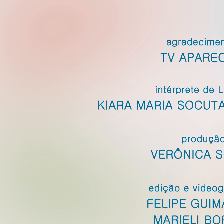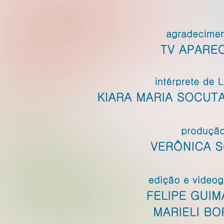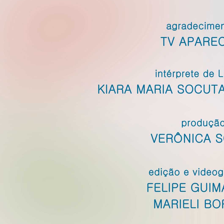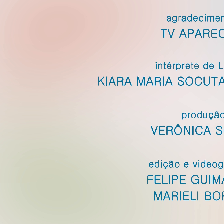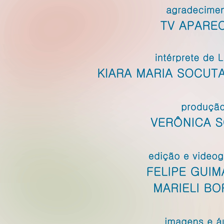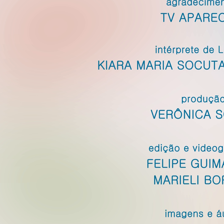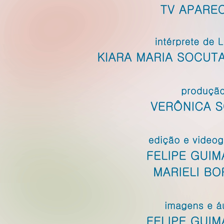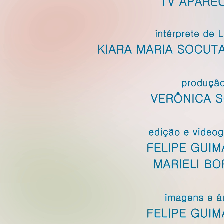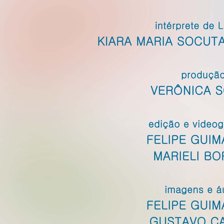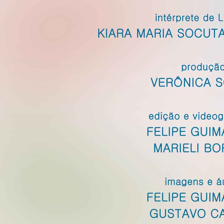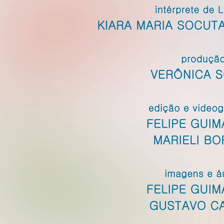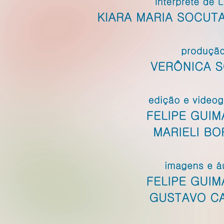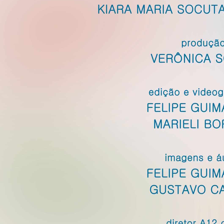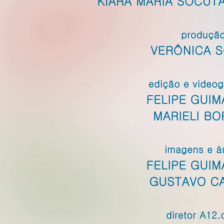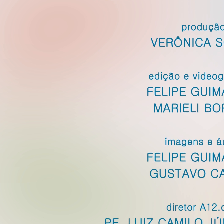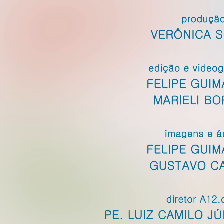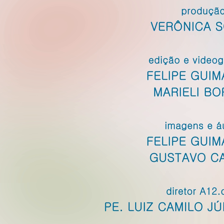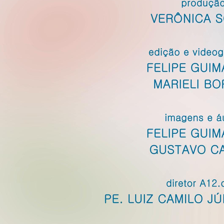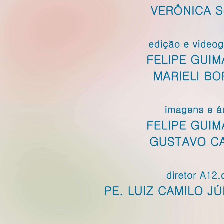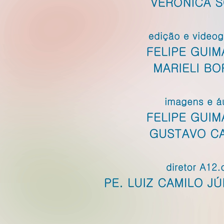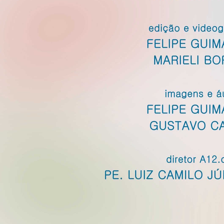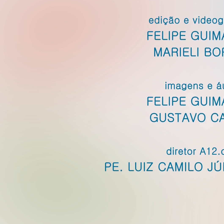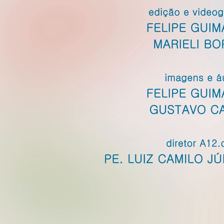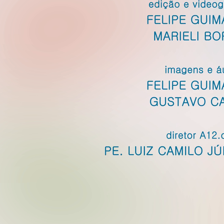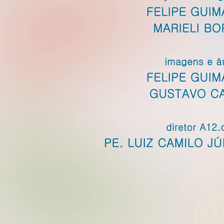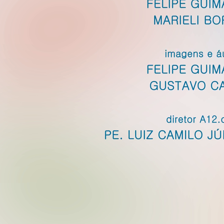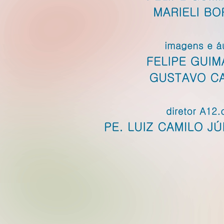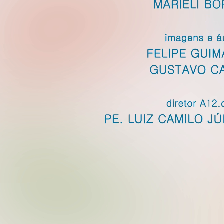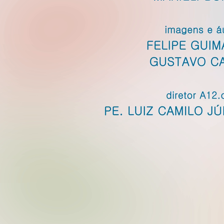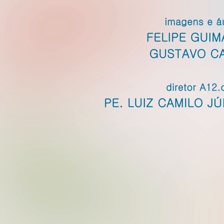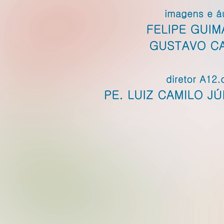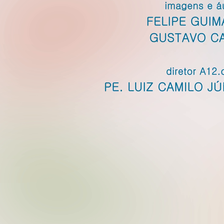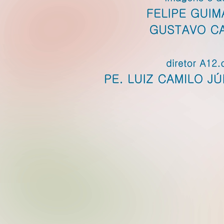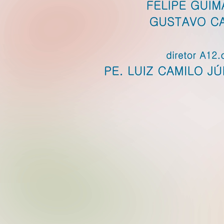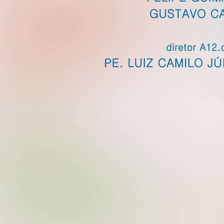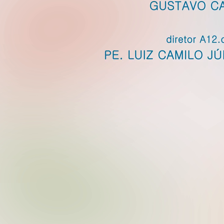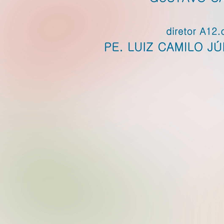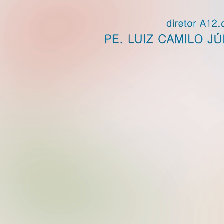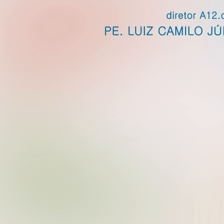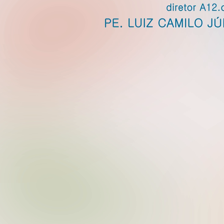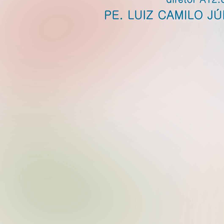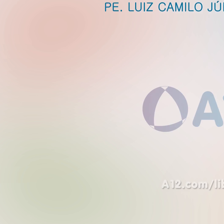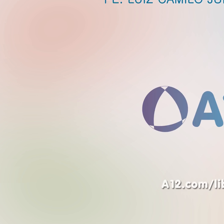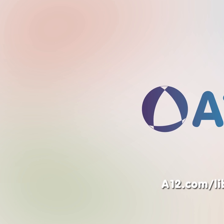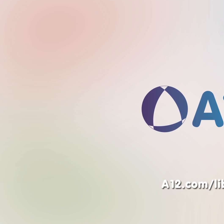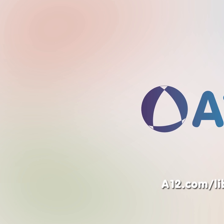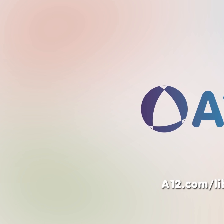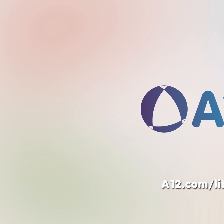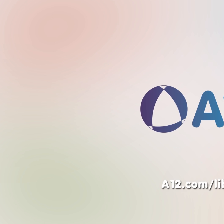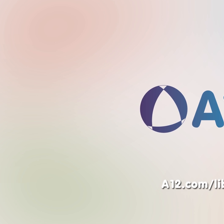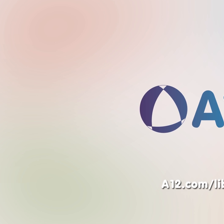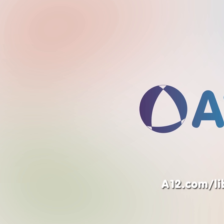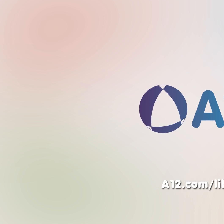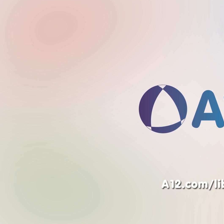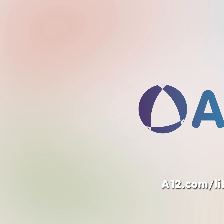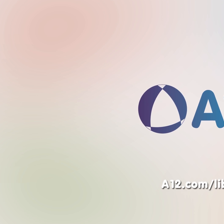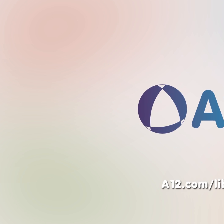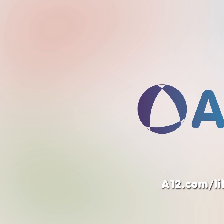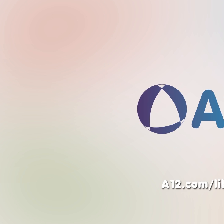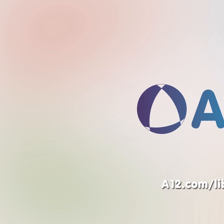coração